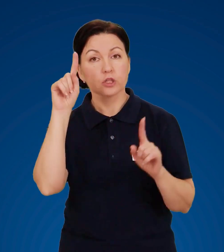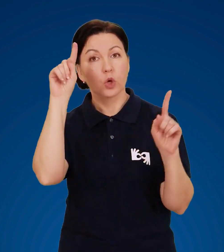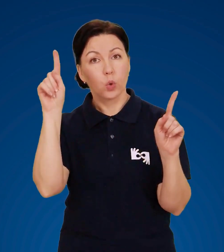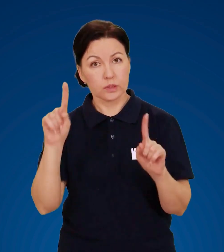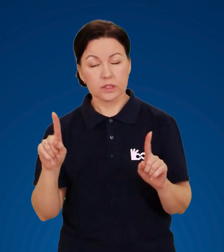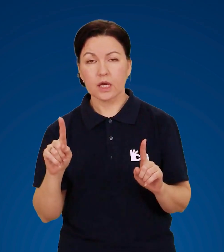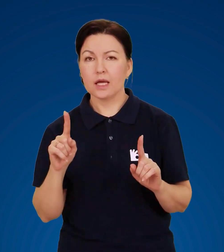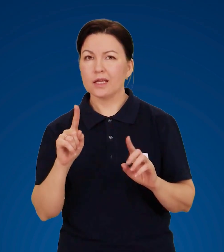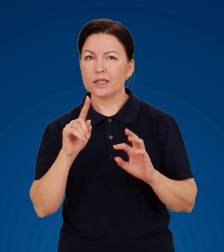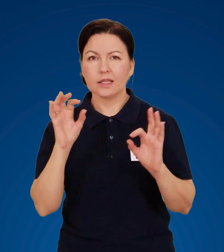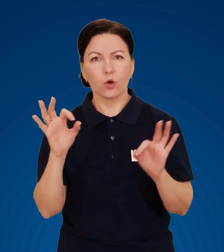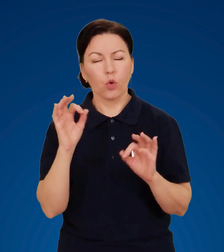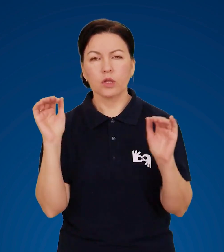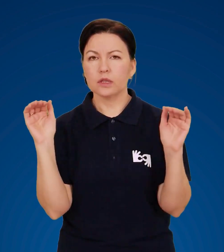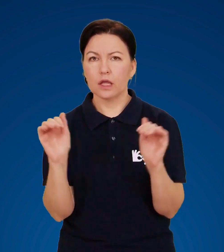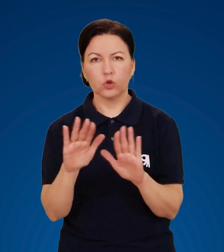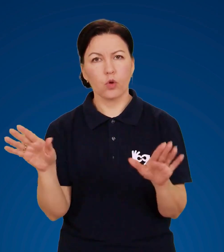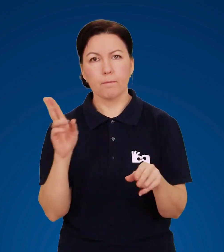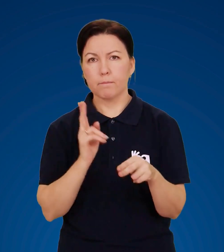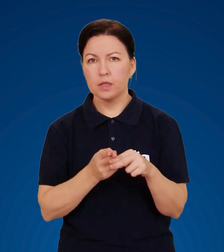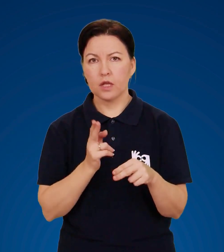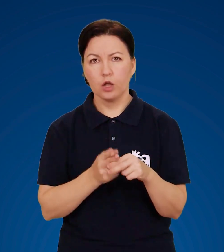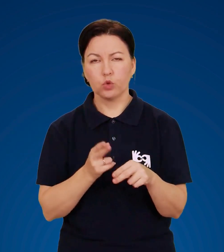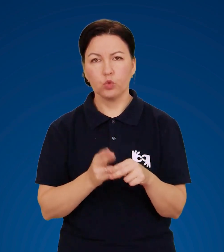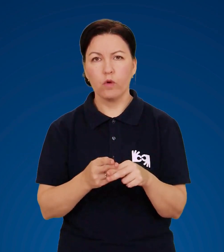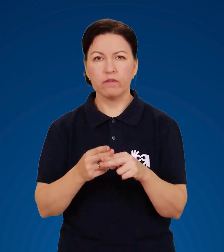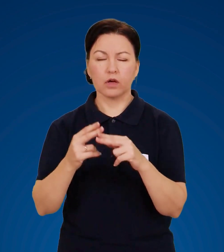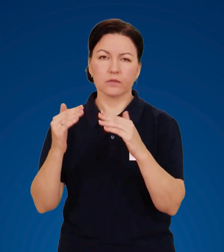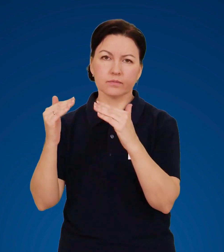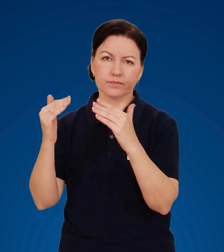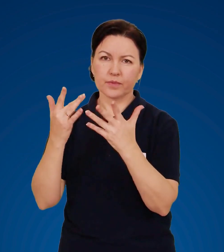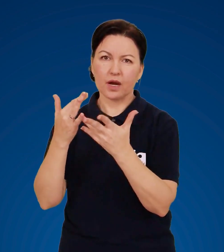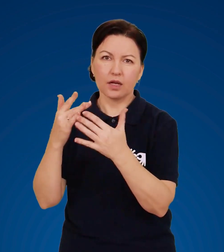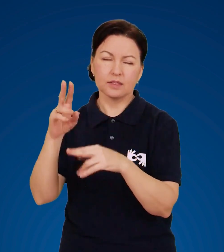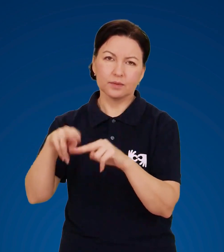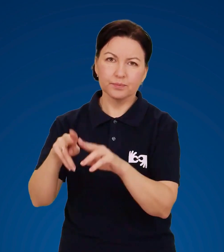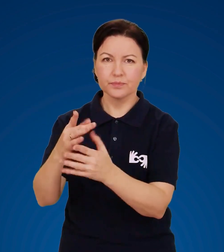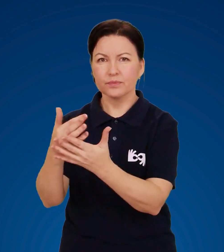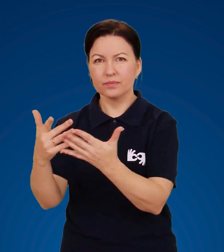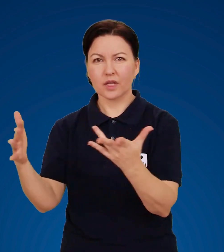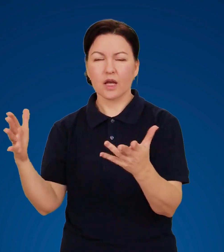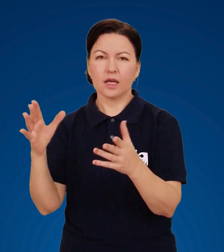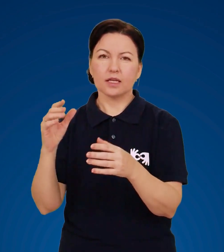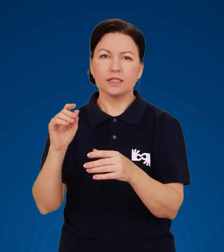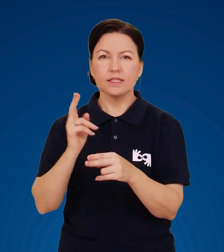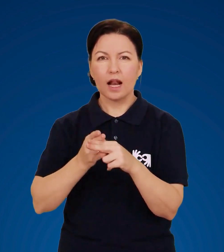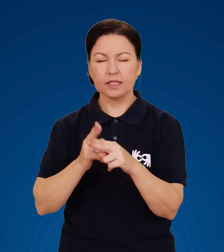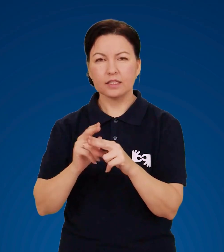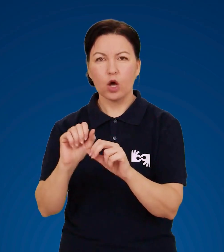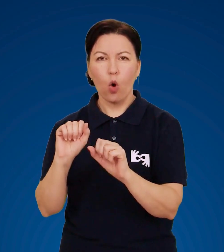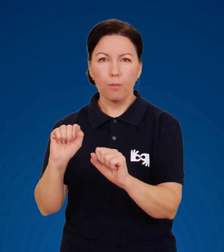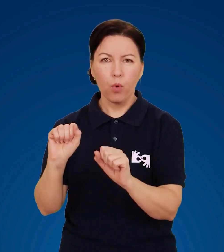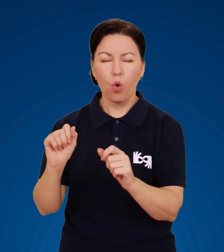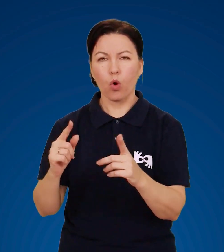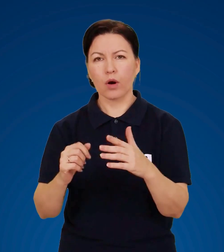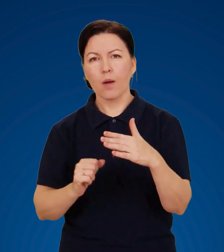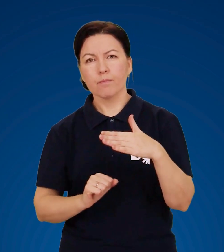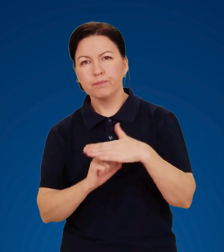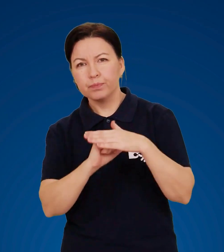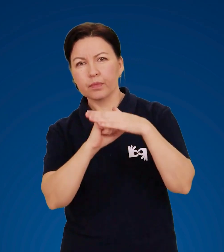Під час грози ніколи не торкайтеся металевих споруд і залізних електроопор, опор